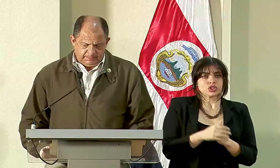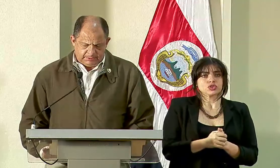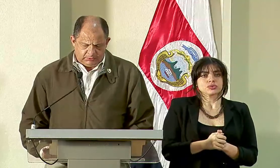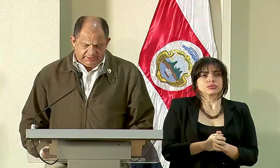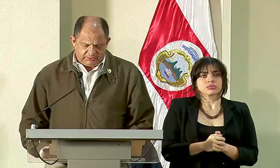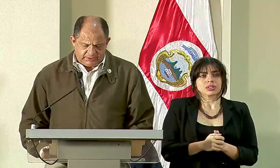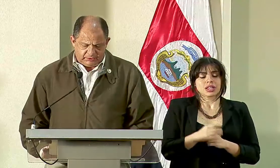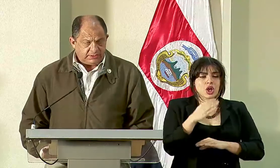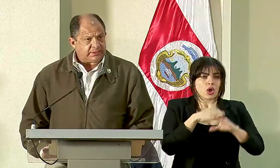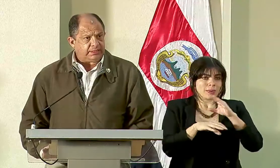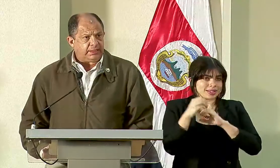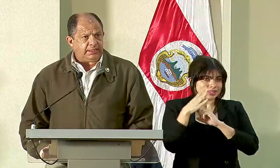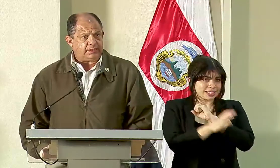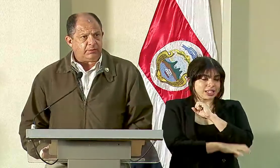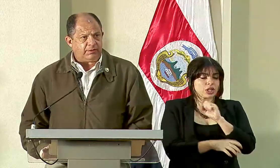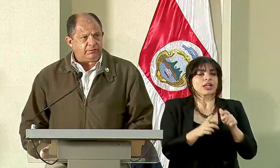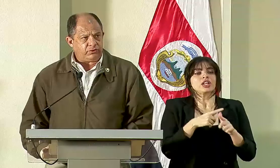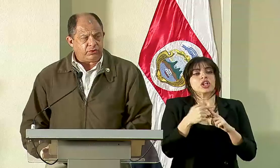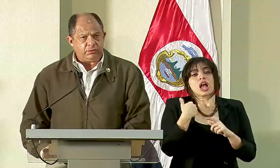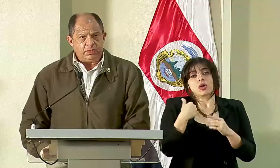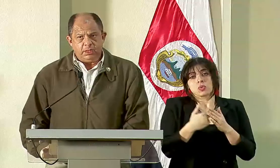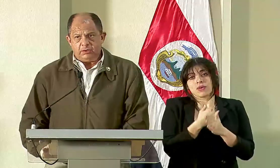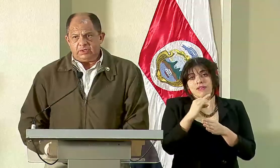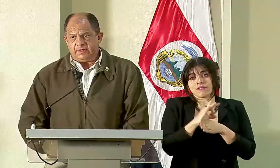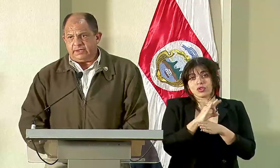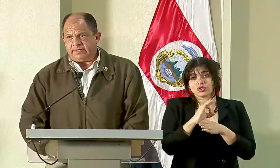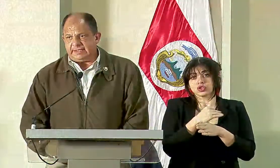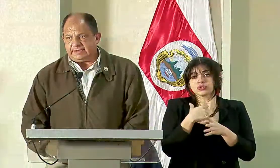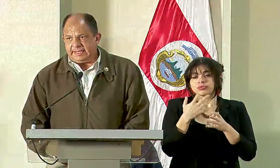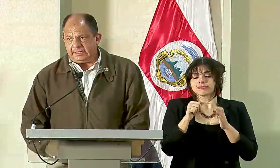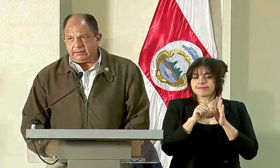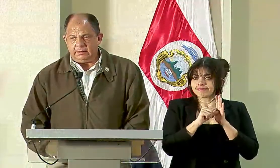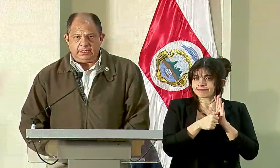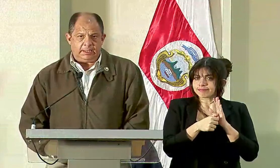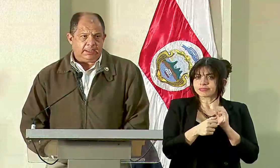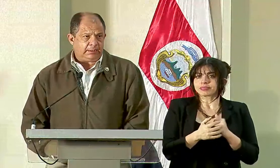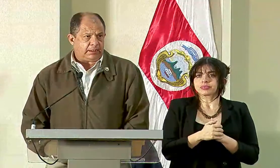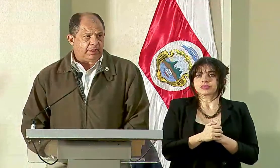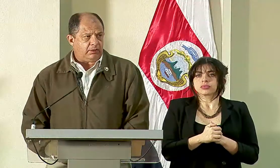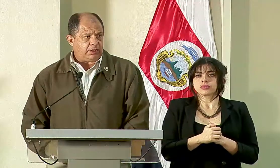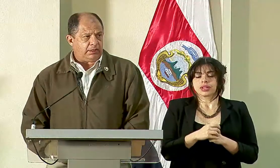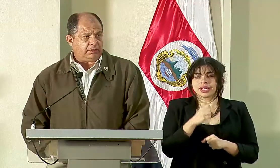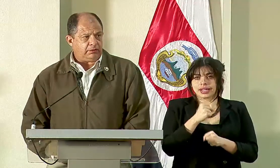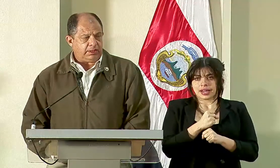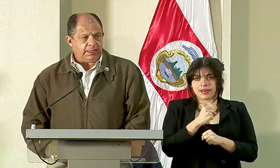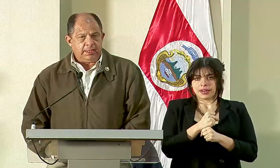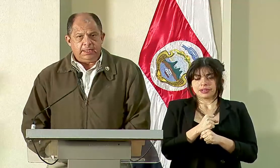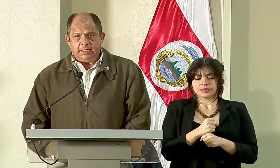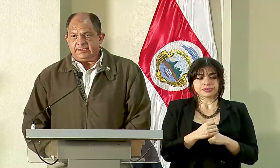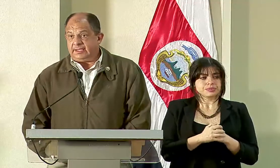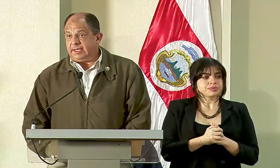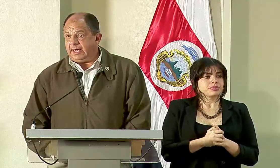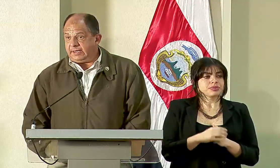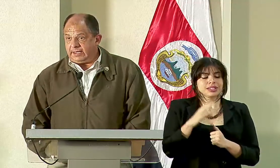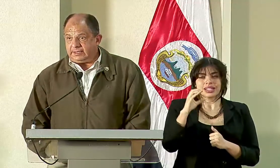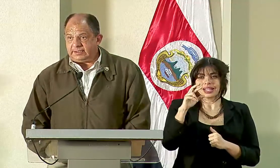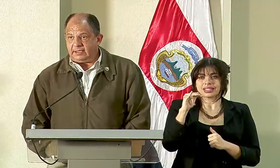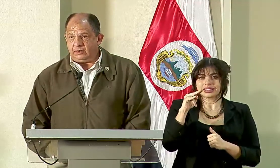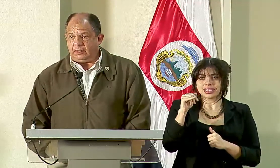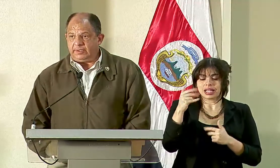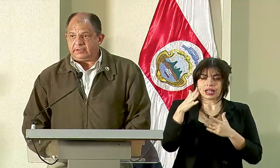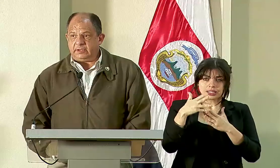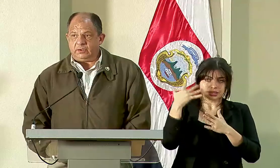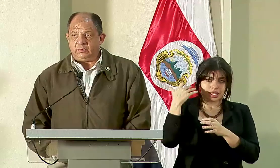Comercio Exterior. Gracias, que tiene esta nueva función. Quisiera resaltar el trabajo que doña Cristina ha